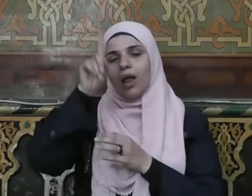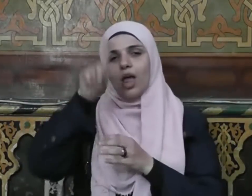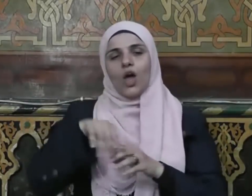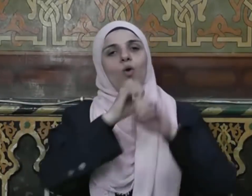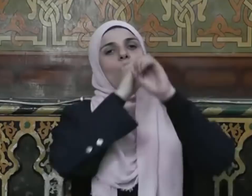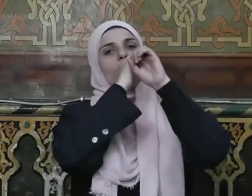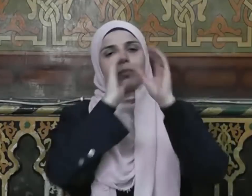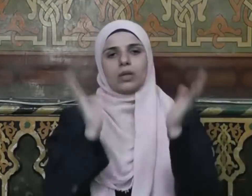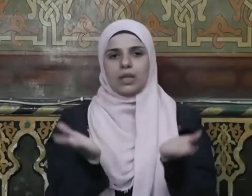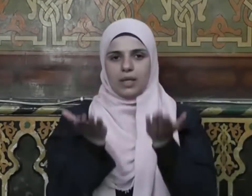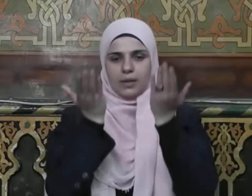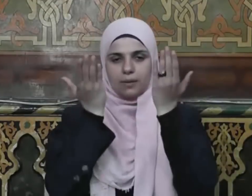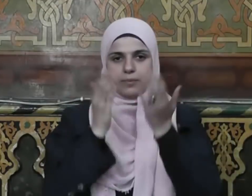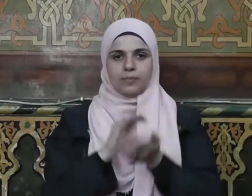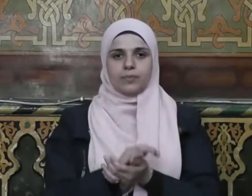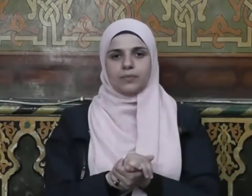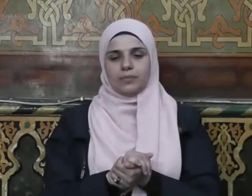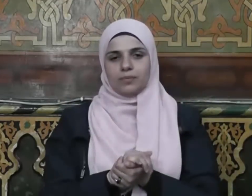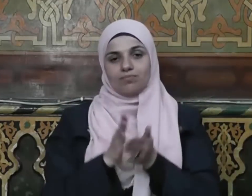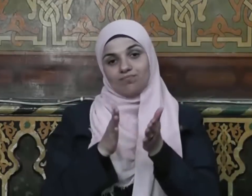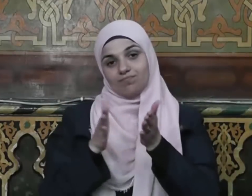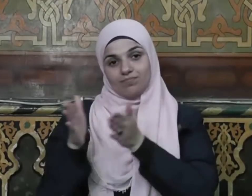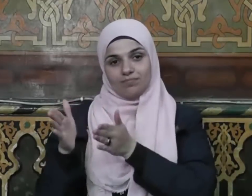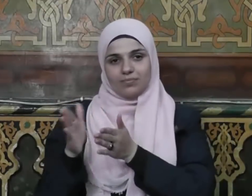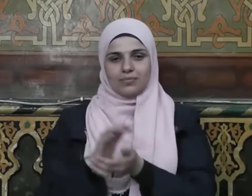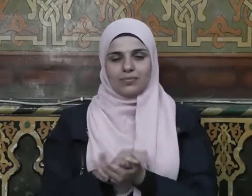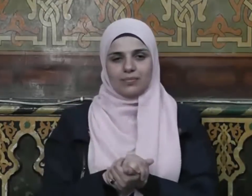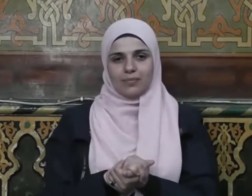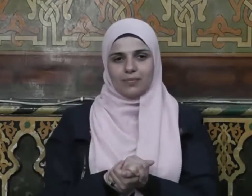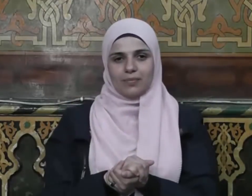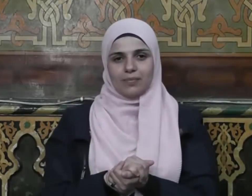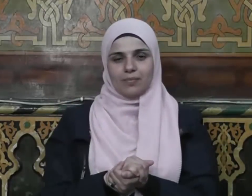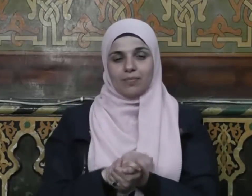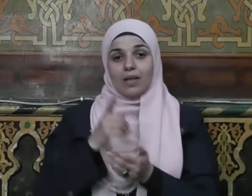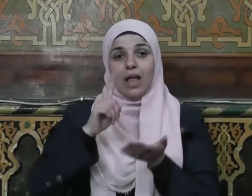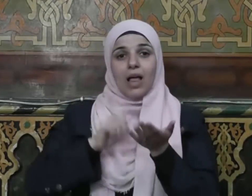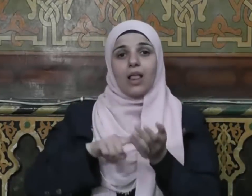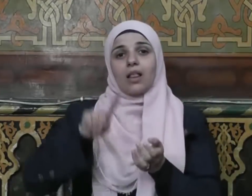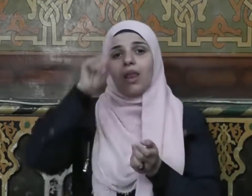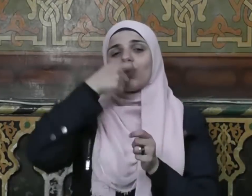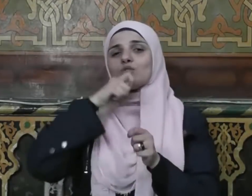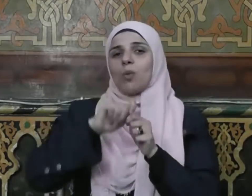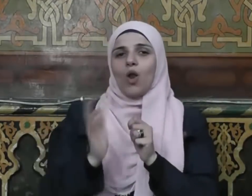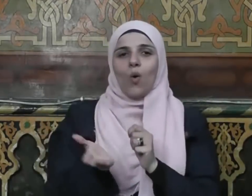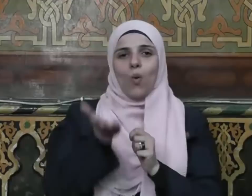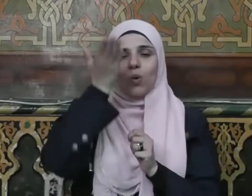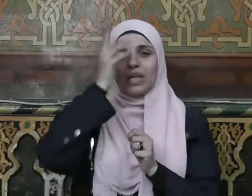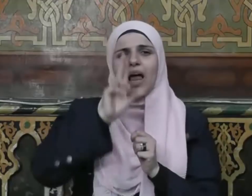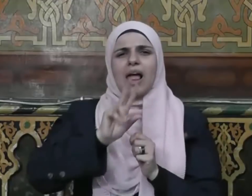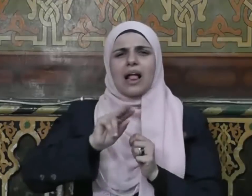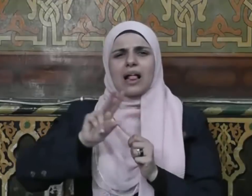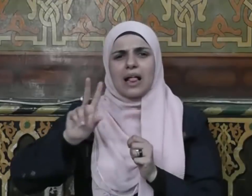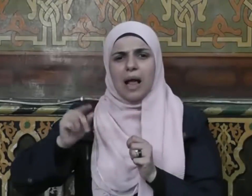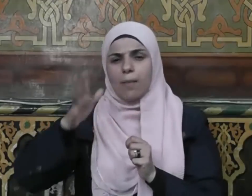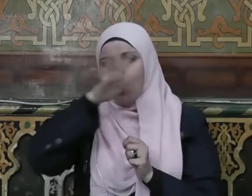بإحسان إلى يوم الدين وبعد فإن الله عز وجل كما يصطفي